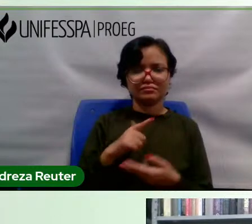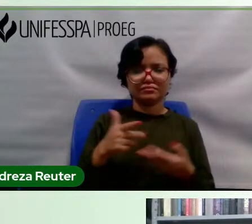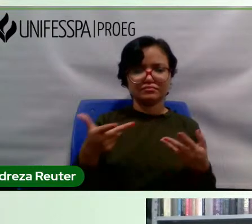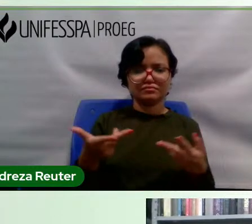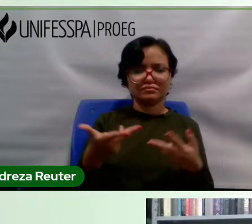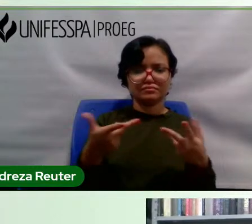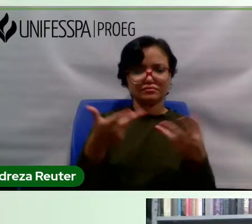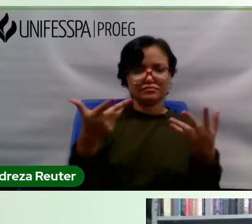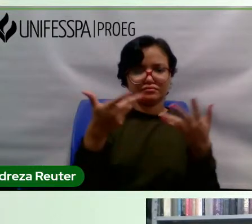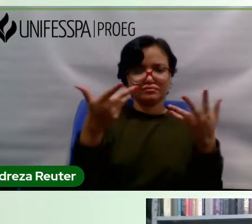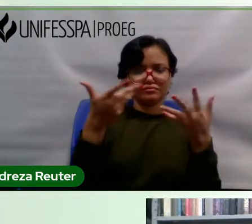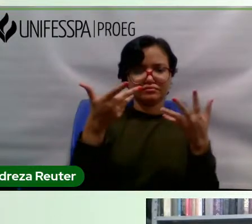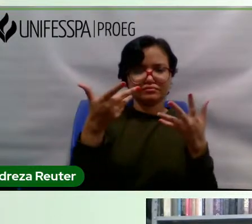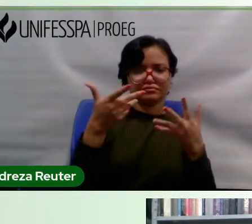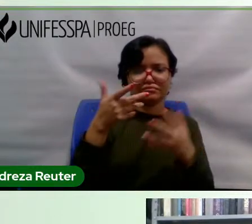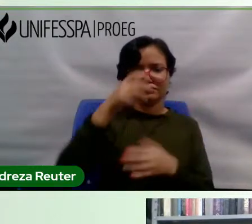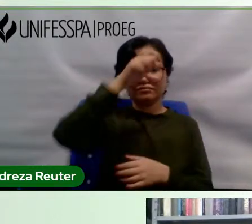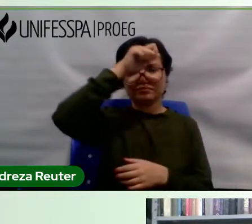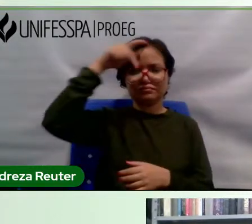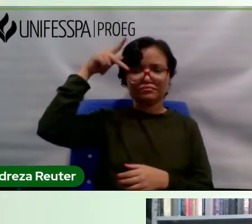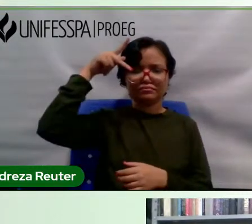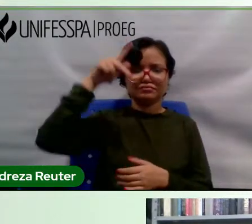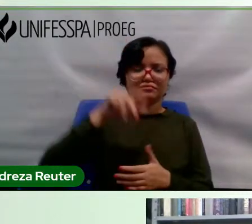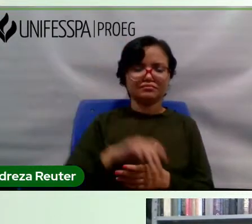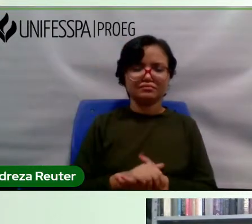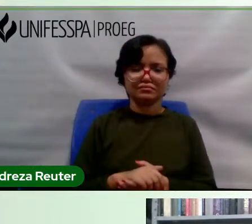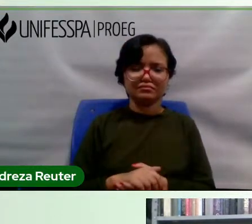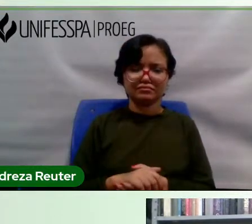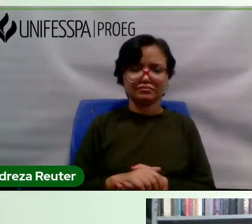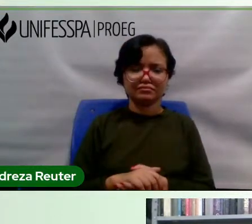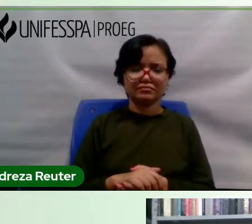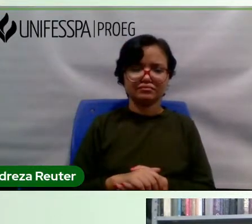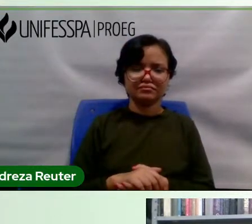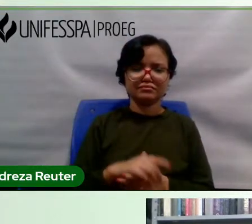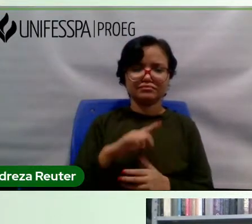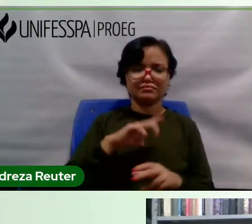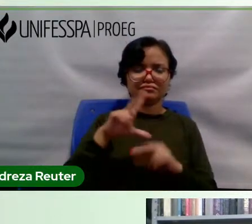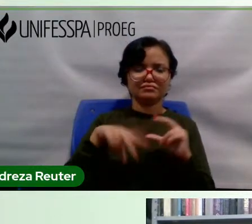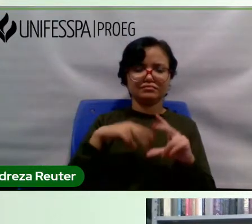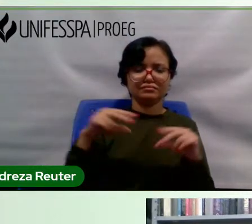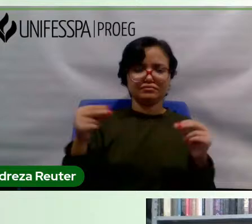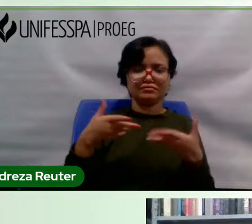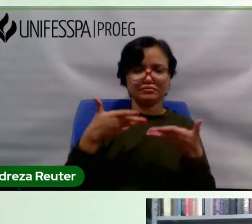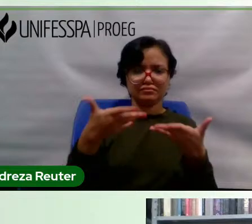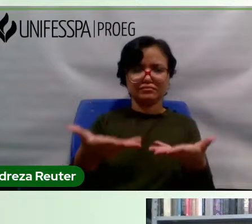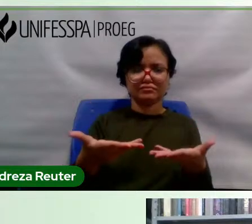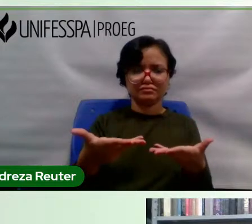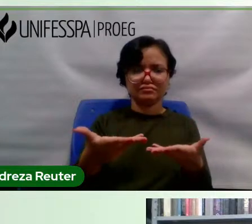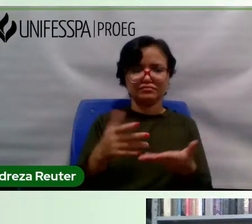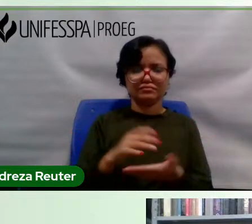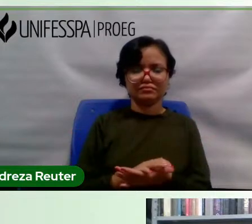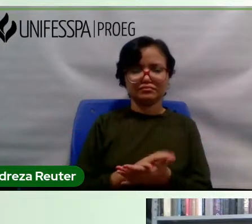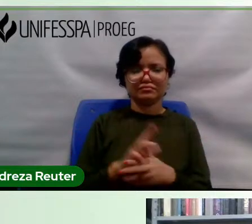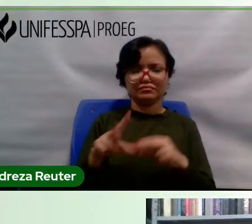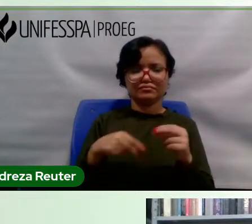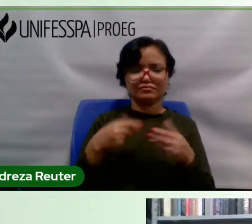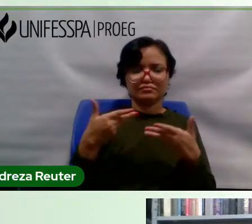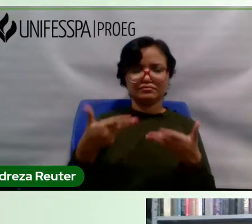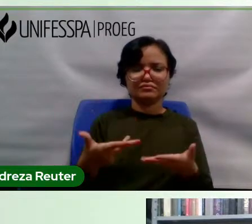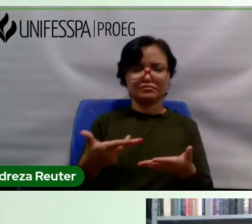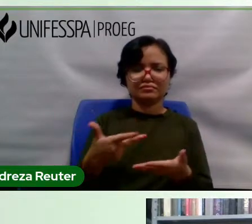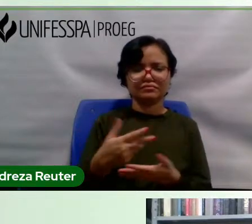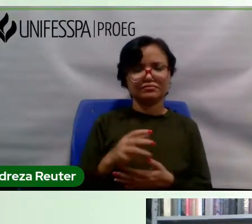para grandes personalidades de Belém, ela recebeu um prêmio, é um prêmio honorário, uma honraria,